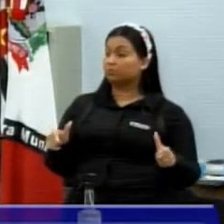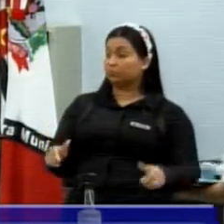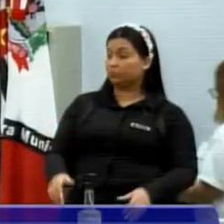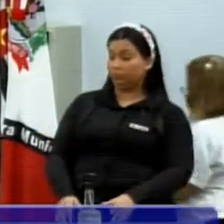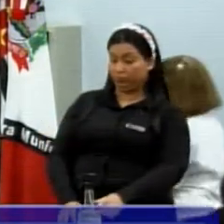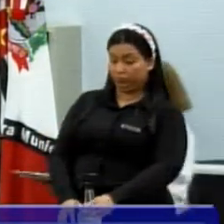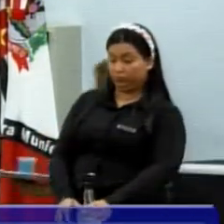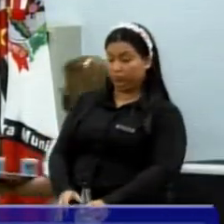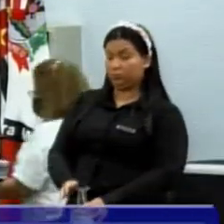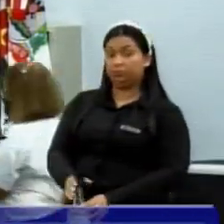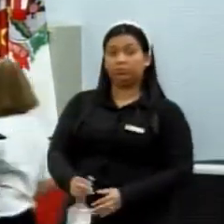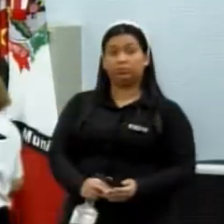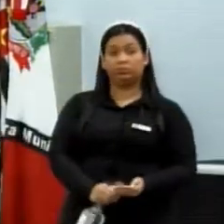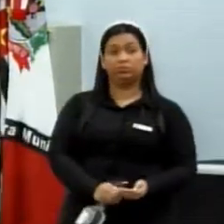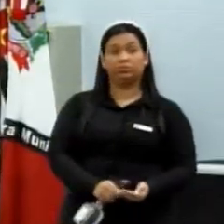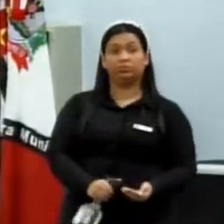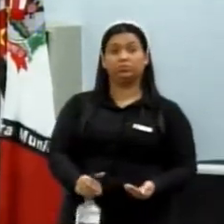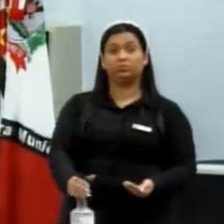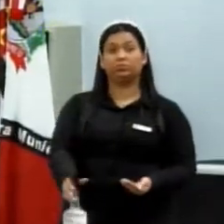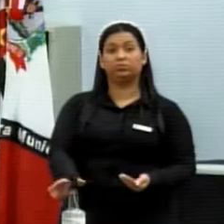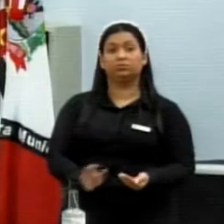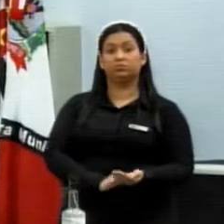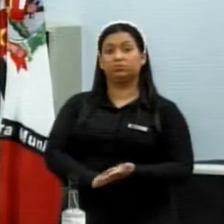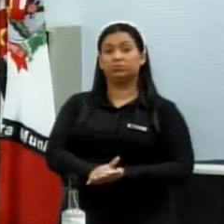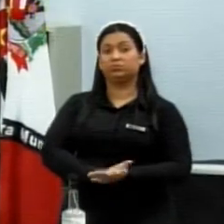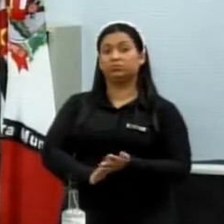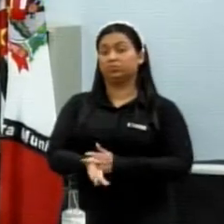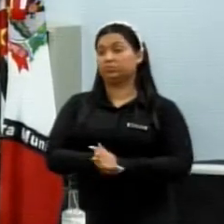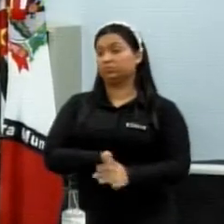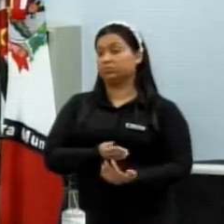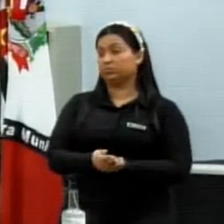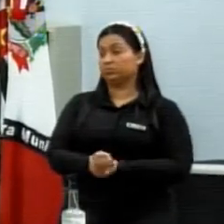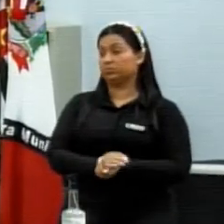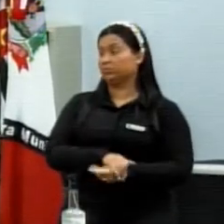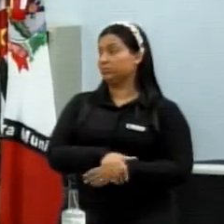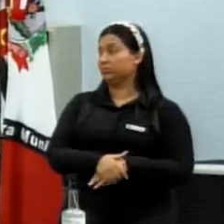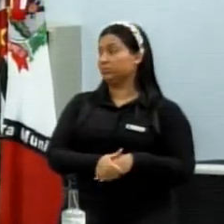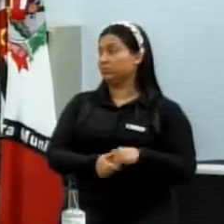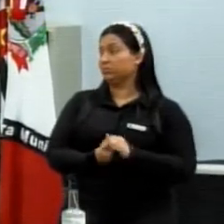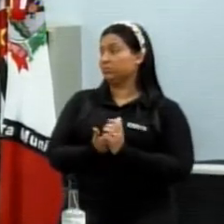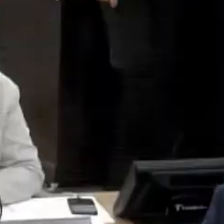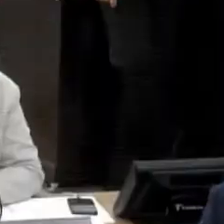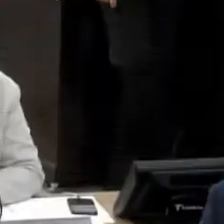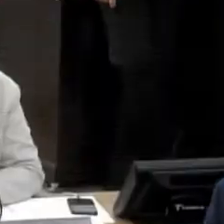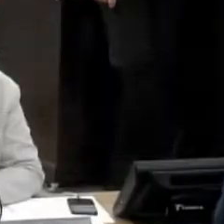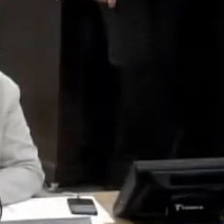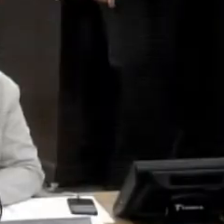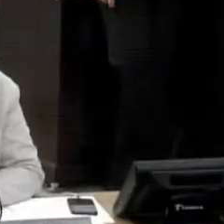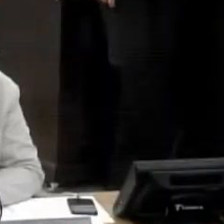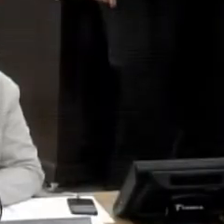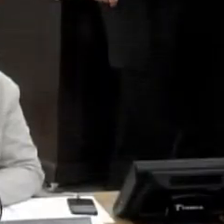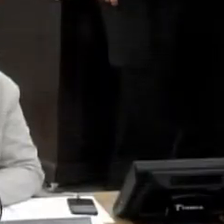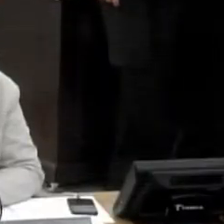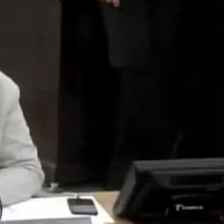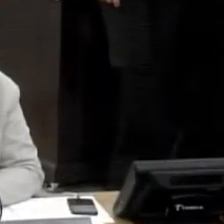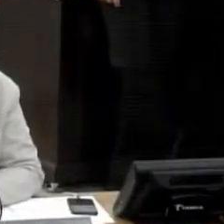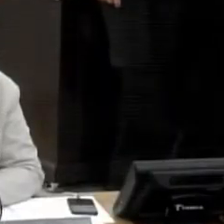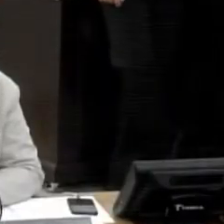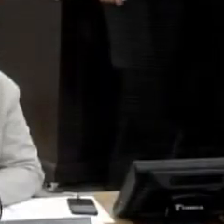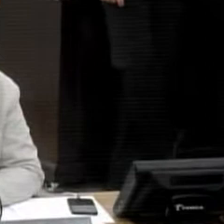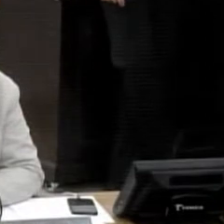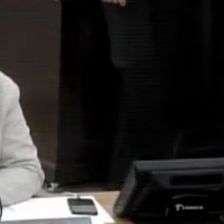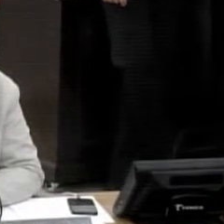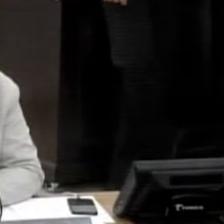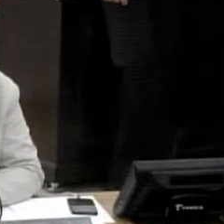sim, pois não, vereador. Você citou eu aí, você está falando do Hospital Novo, eu, Pedrão, o Pedro Roberto, falo Pedrão porque ele um